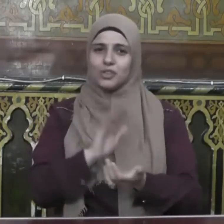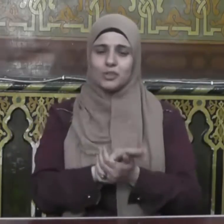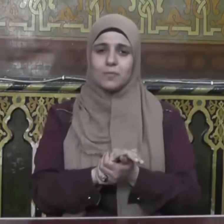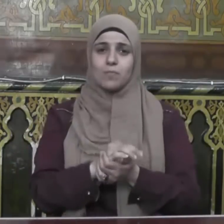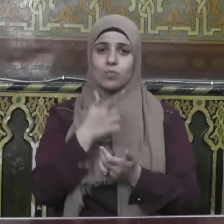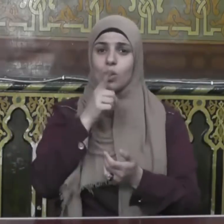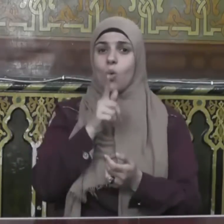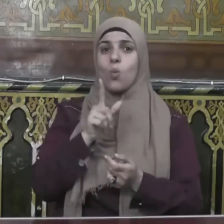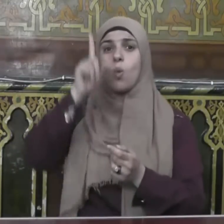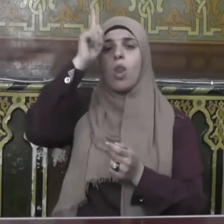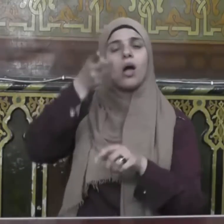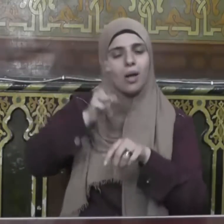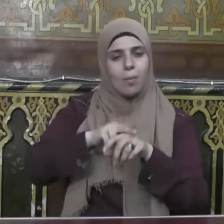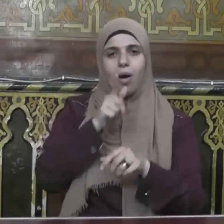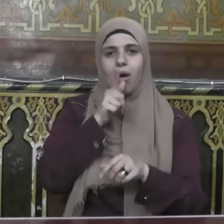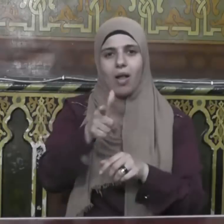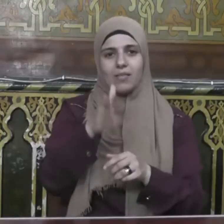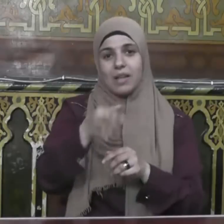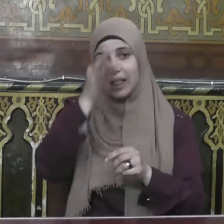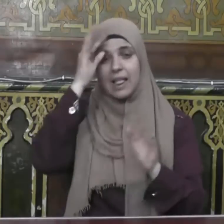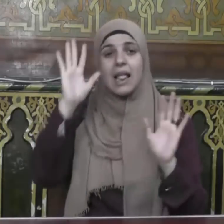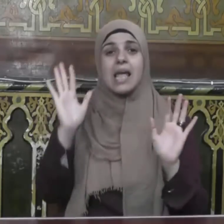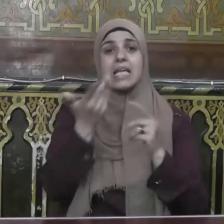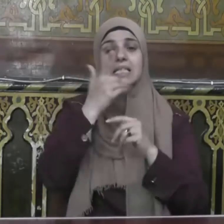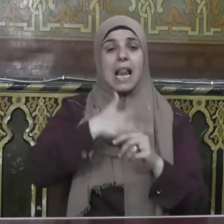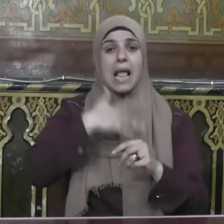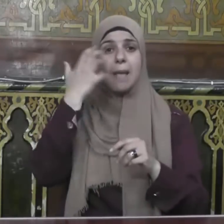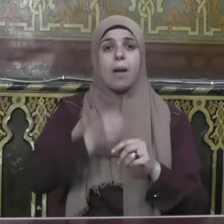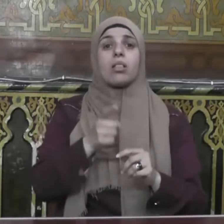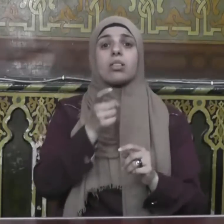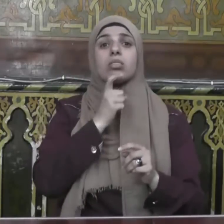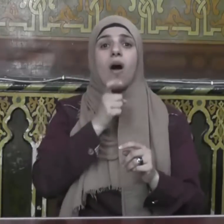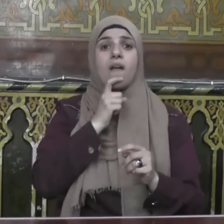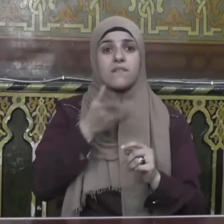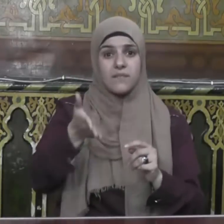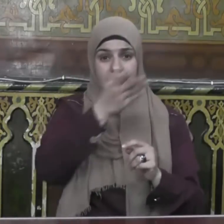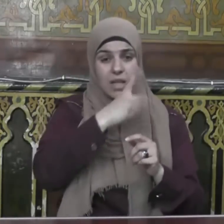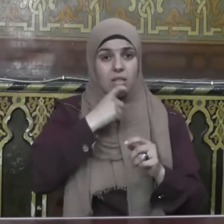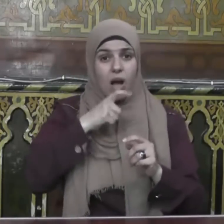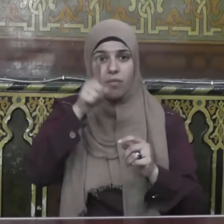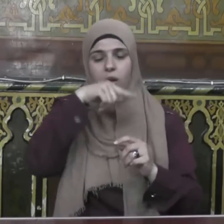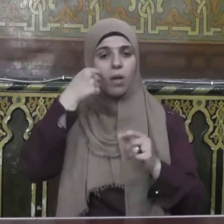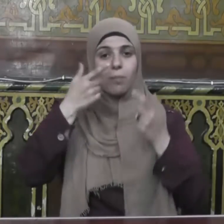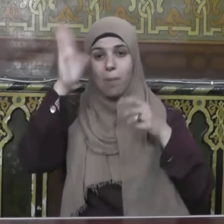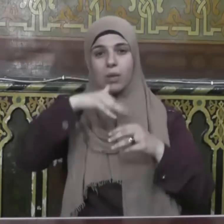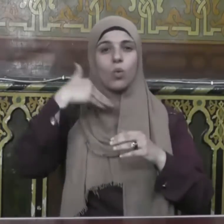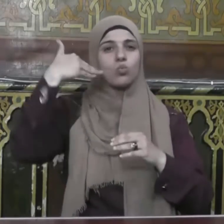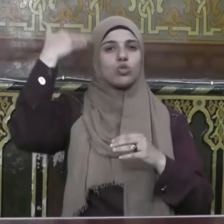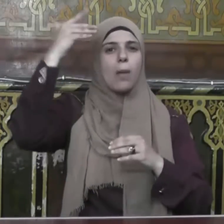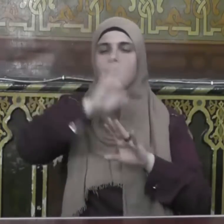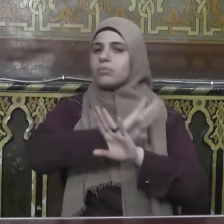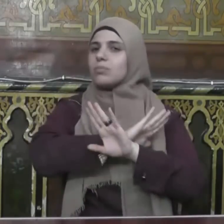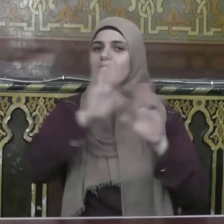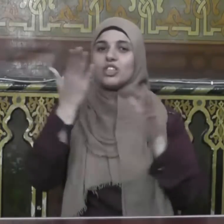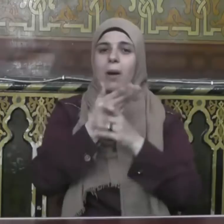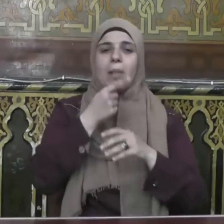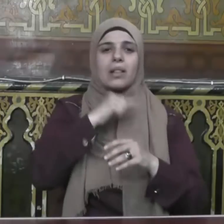ضر القائل إذا الإيمان ضاعف لا أمان ولا دنيا لمن لم يحيي دين ومن رضي